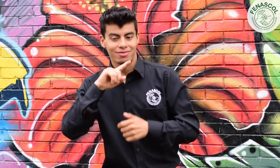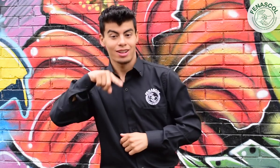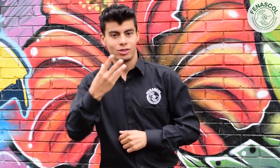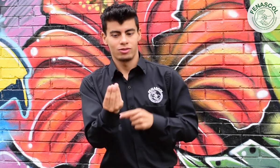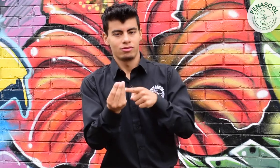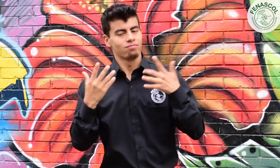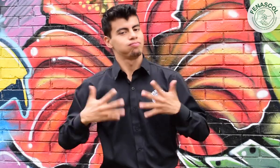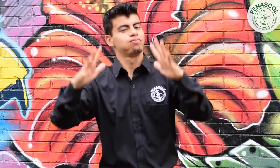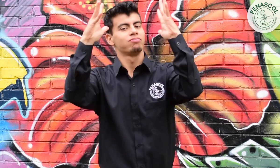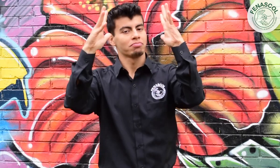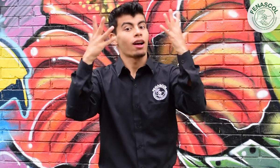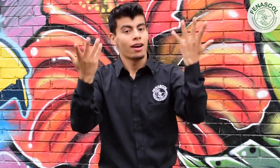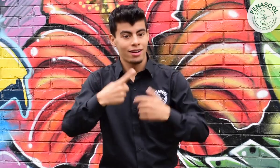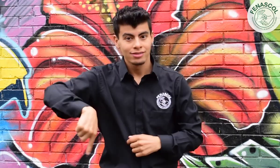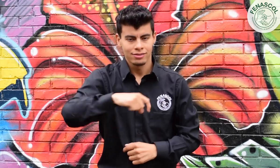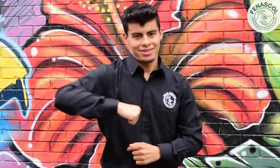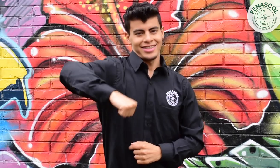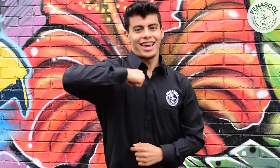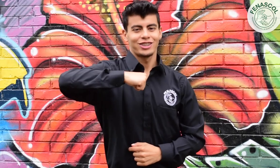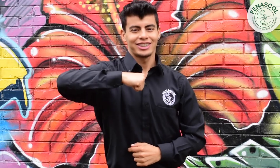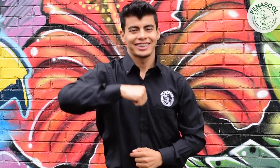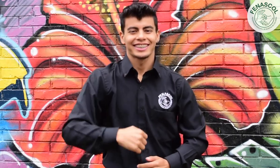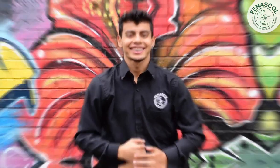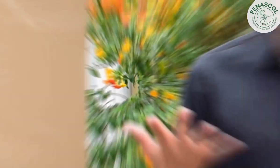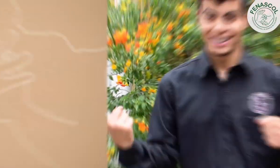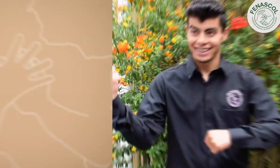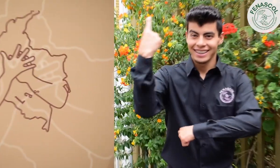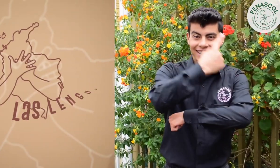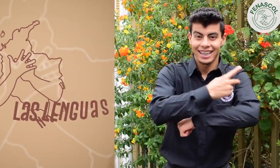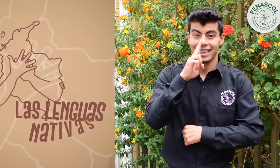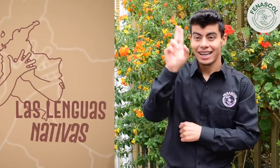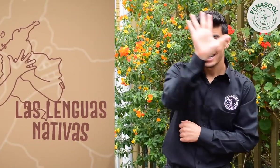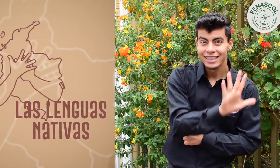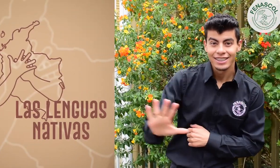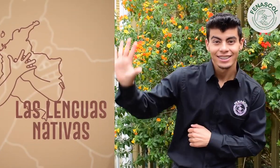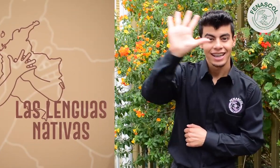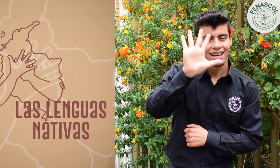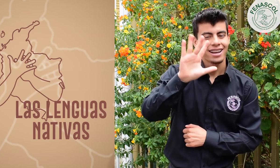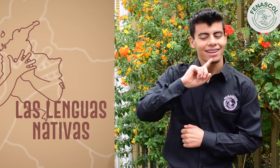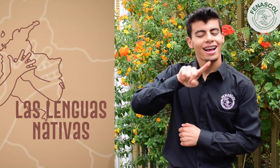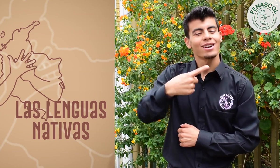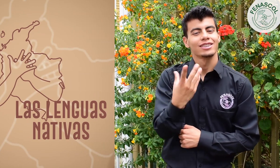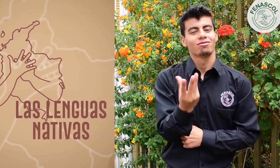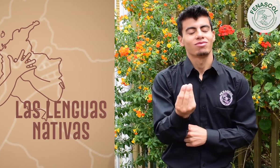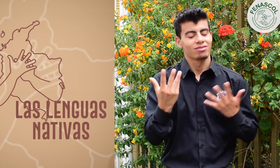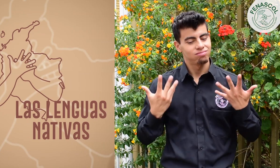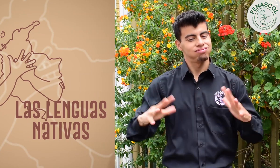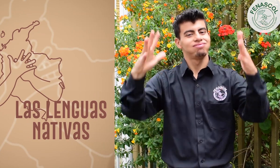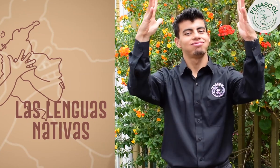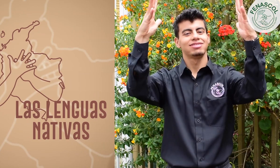pues sabemos que hace parte de las lenguas nativas del país. Además, porque esta lengua es nuestro derecho. Conmemoramos el Día Nacional de